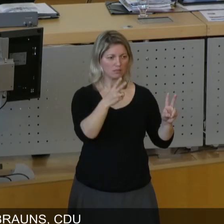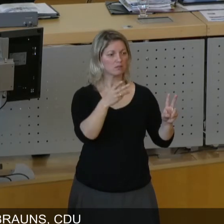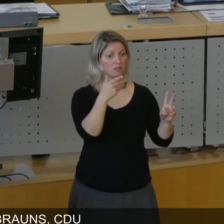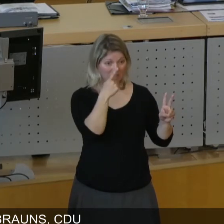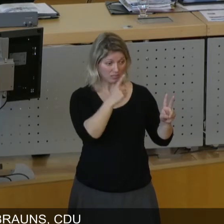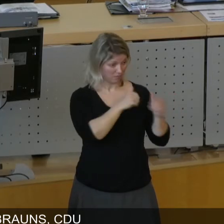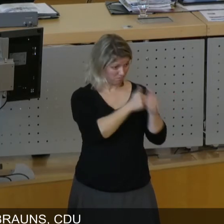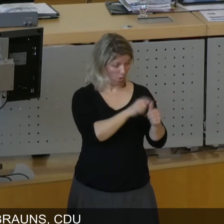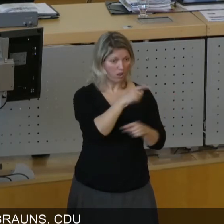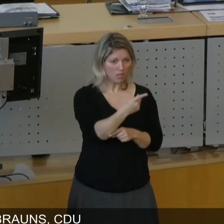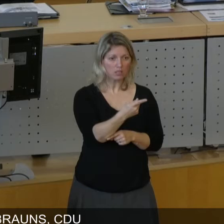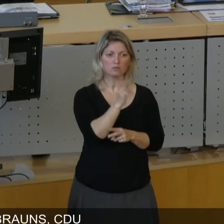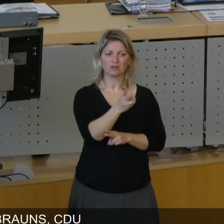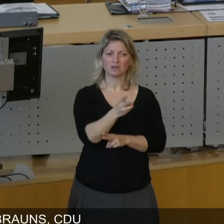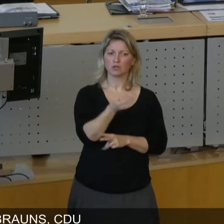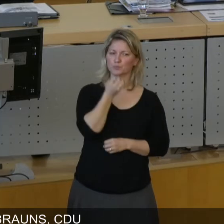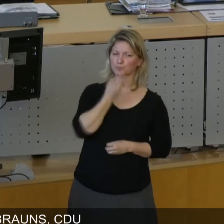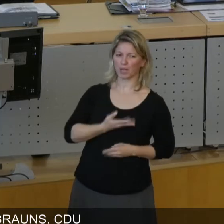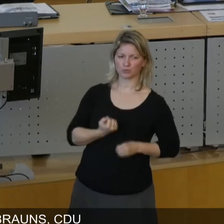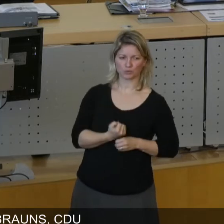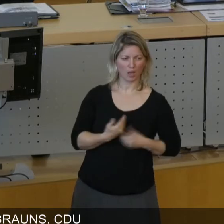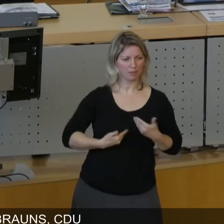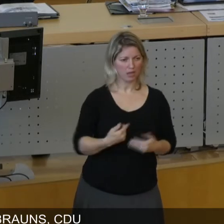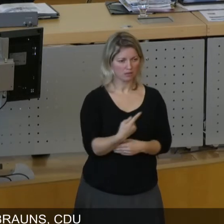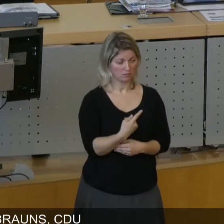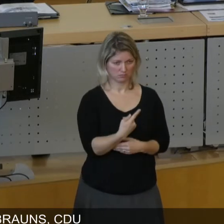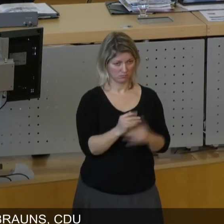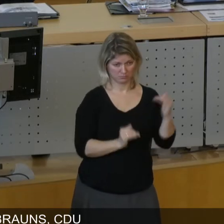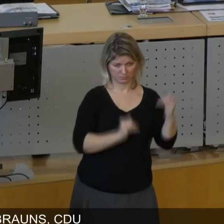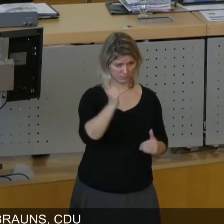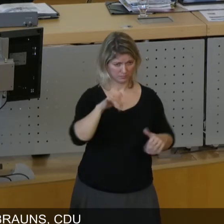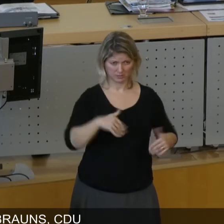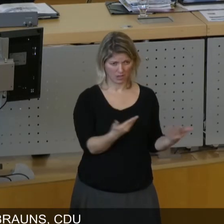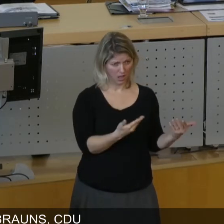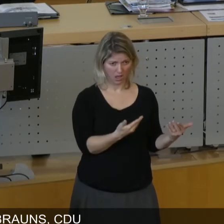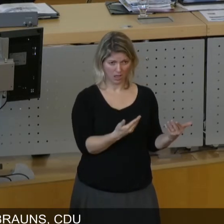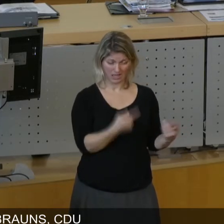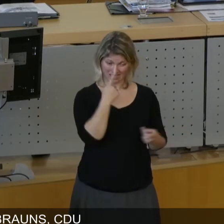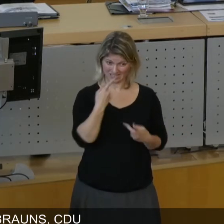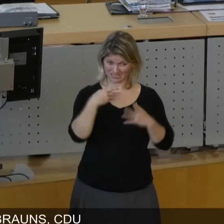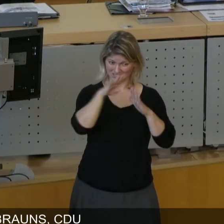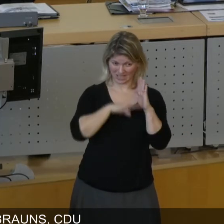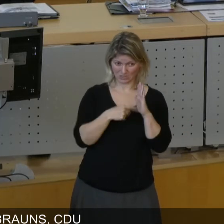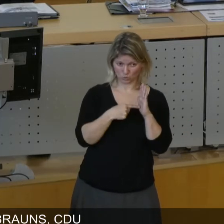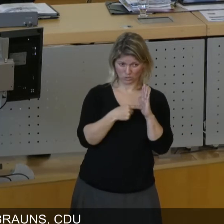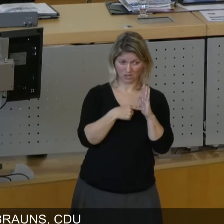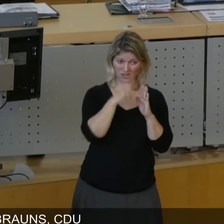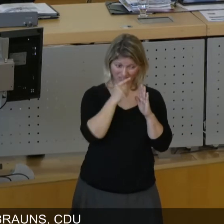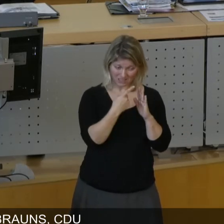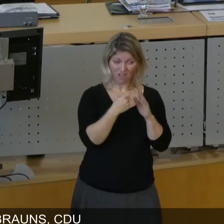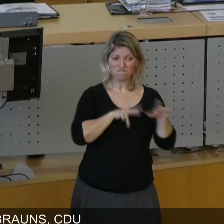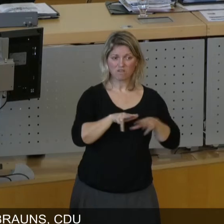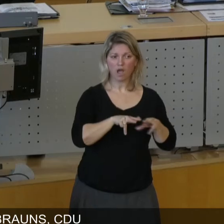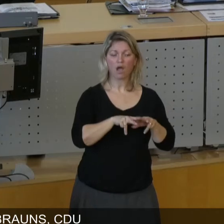Und da komme ich zu dem dritten Aspekt. Ein solches Verfahren, wie es hier in der Satzung beschrieben wird, muss sich bewähren.